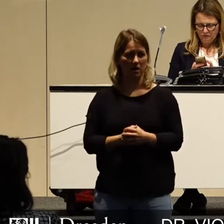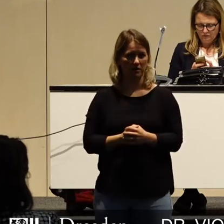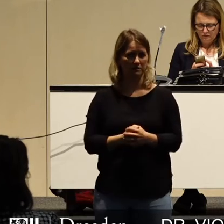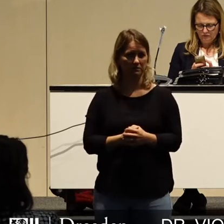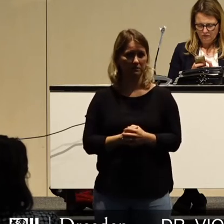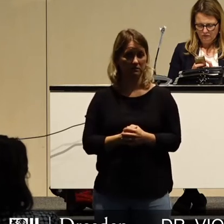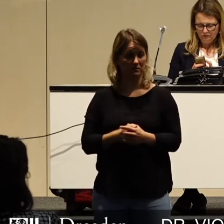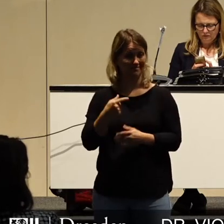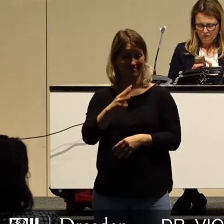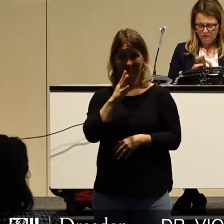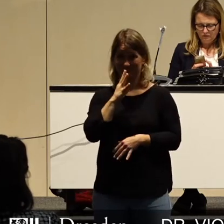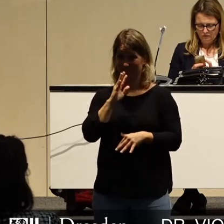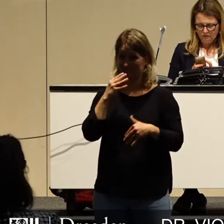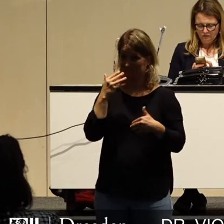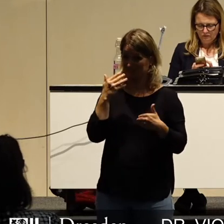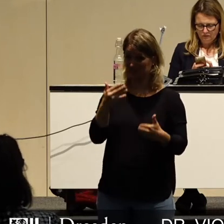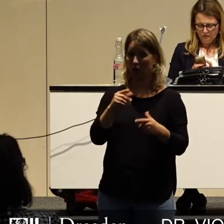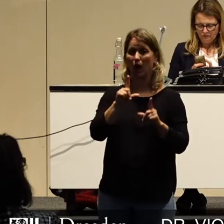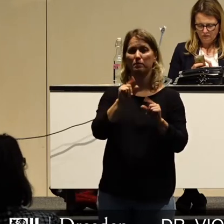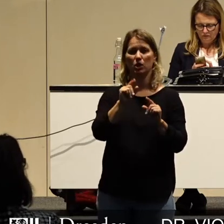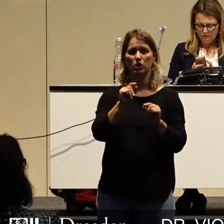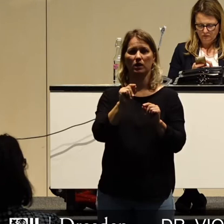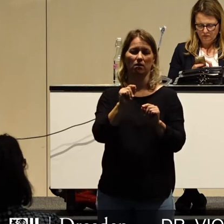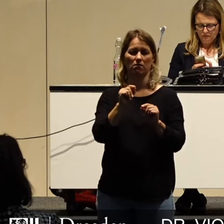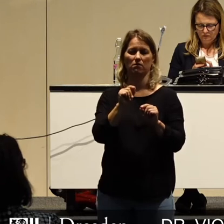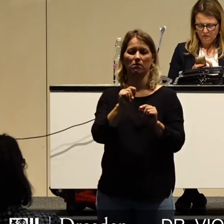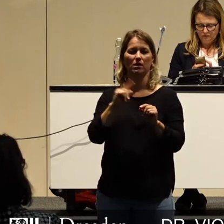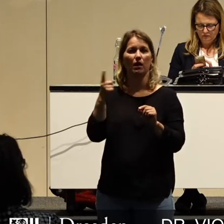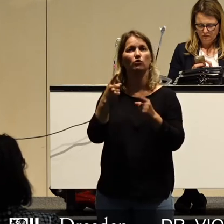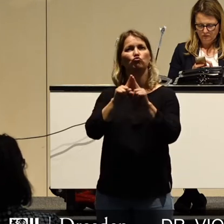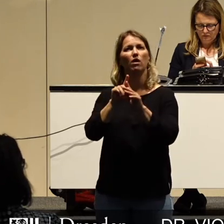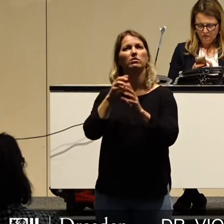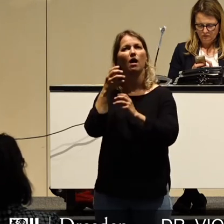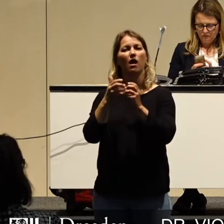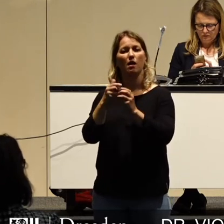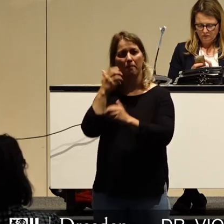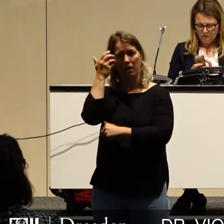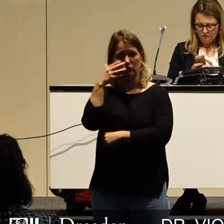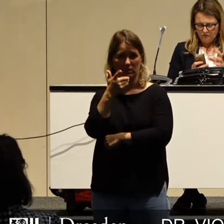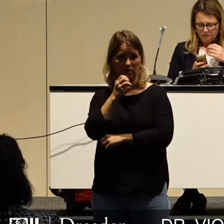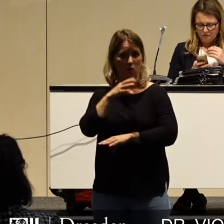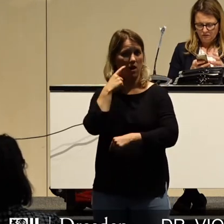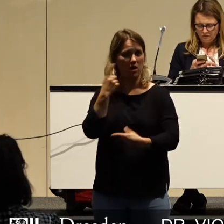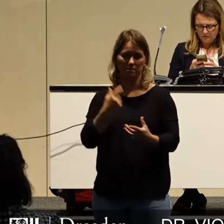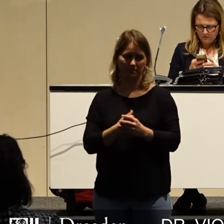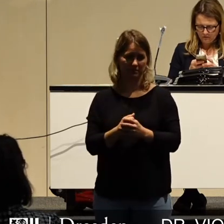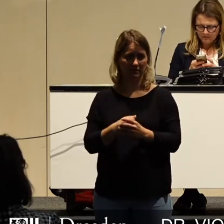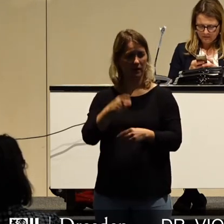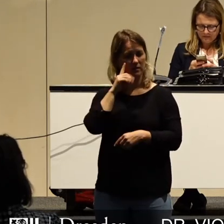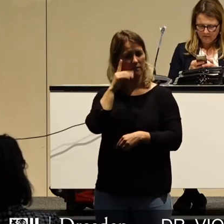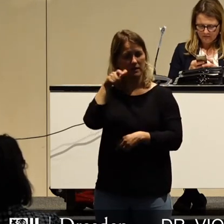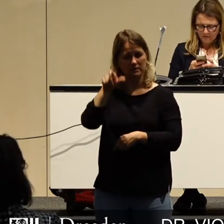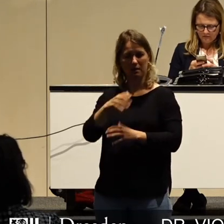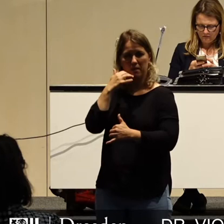Wer so redet, hat die Pointe des Märchens Sterntaler nicht verstanden. Sie erinnern sich, das arme Waisenmädchen mit gutem